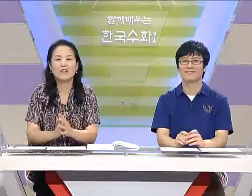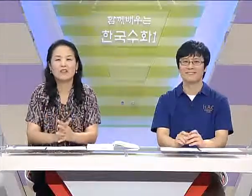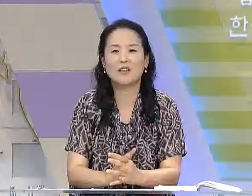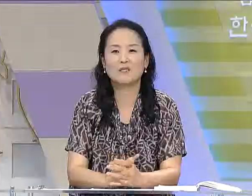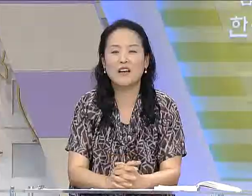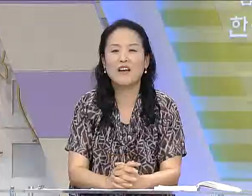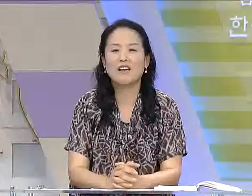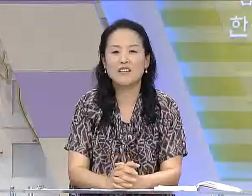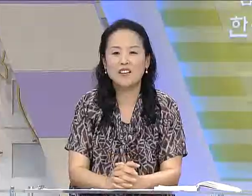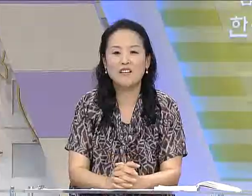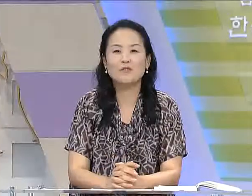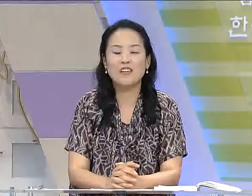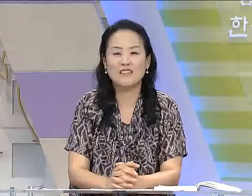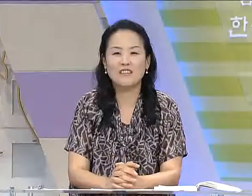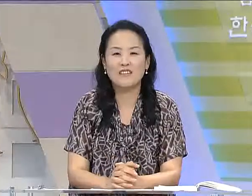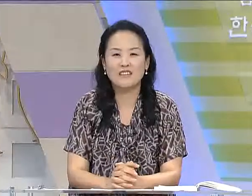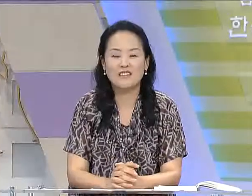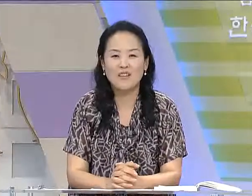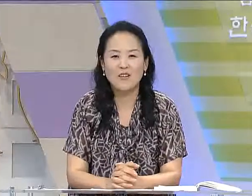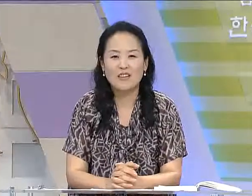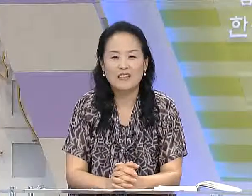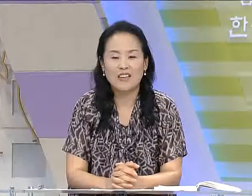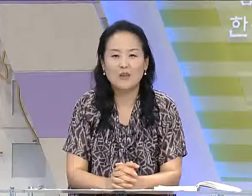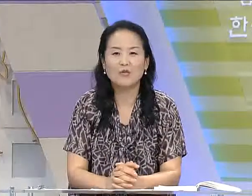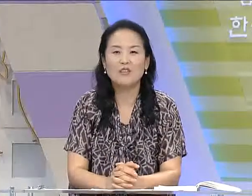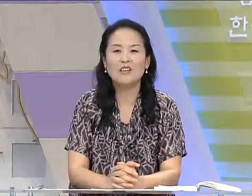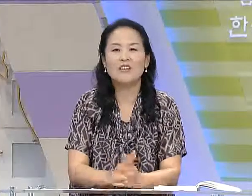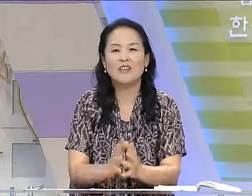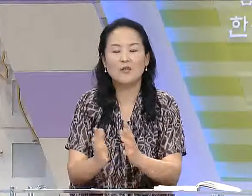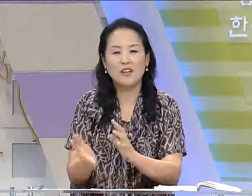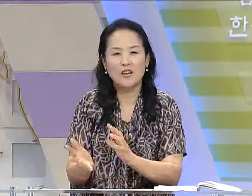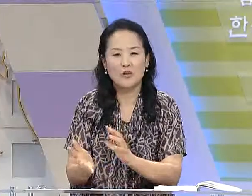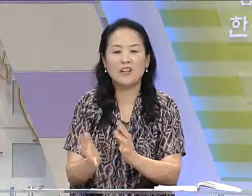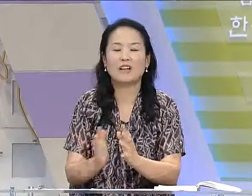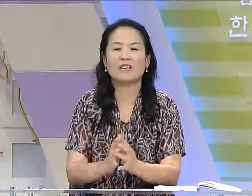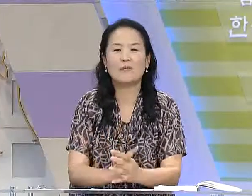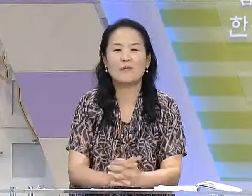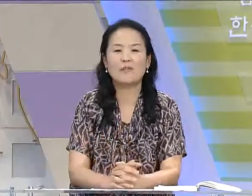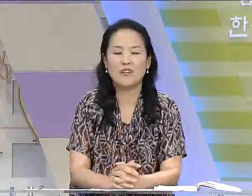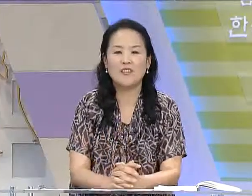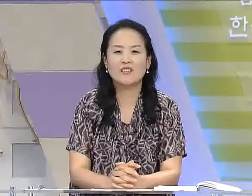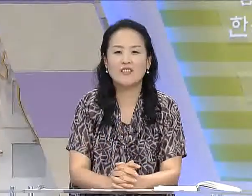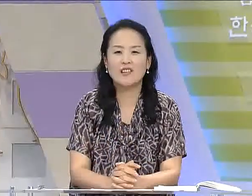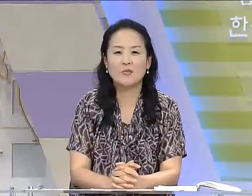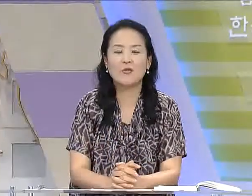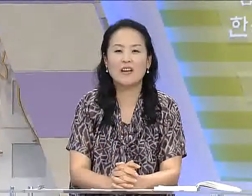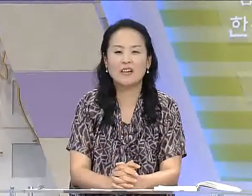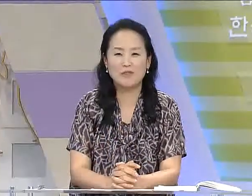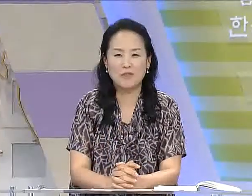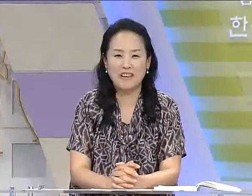나왔기 때문에 크게 어렵지는 않는 것 같은데요. 자, 오늘 새롭게 나온 단어들 한 번 더 정리해 보도록 하겠습니다.